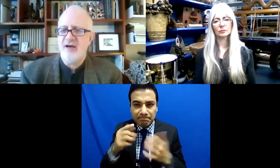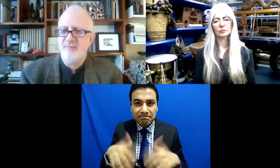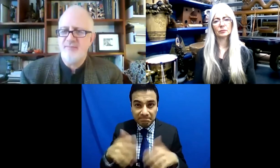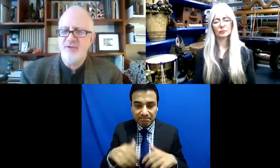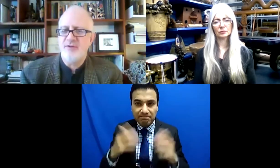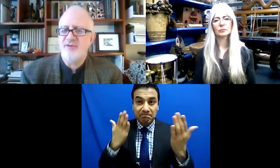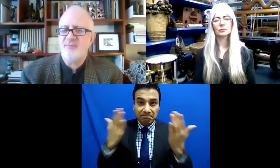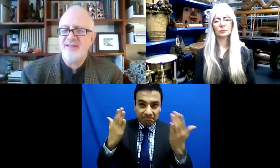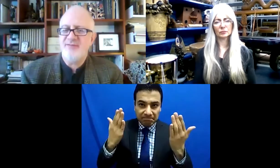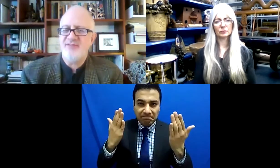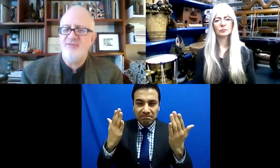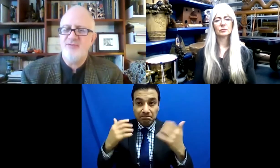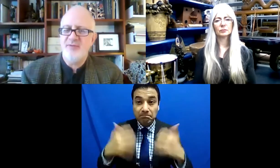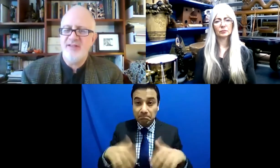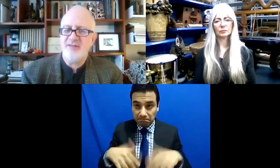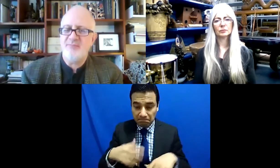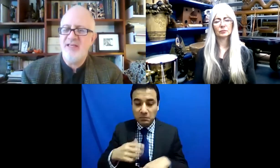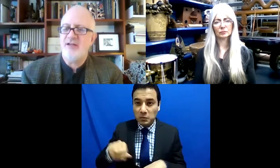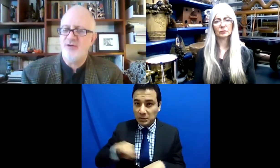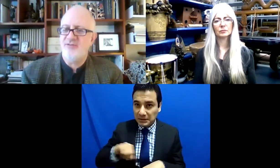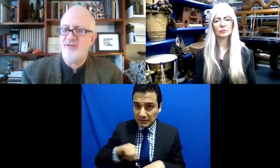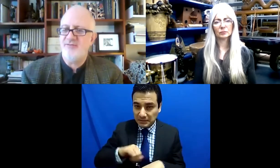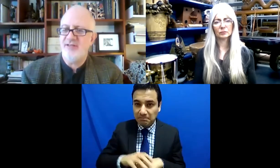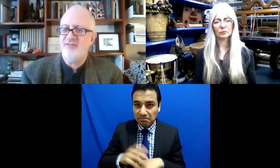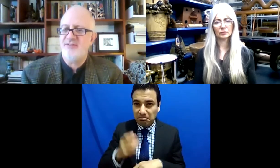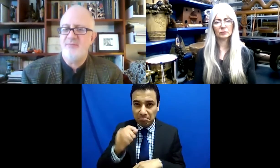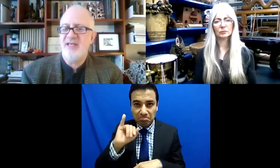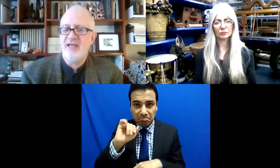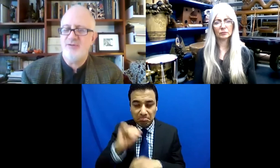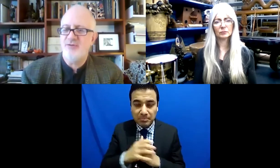complementaria entre sí. Y tu perspectiva parece ser,